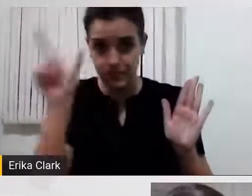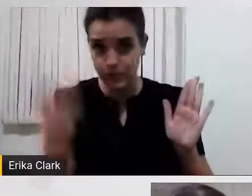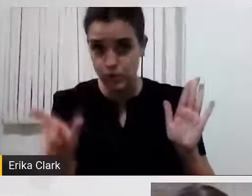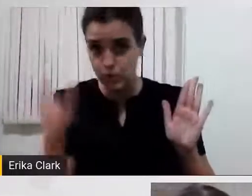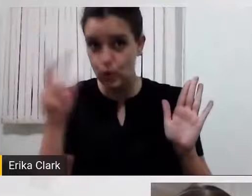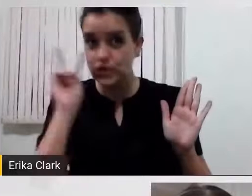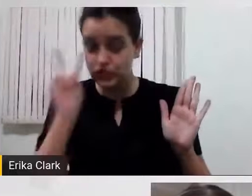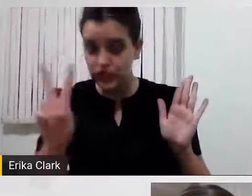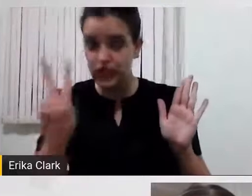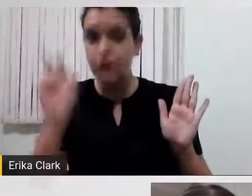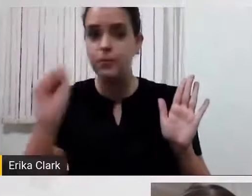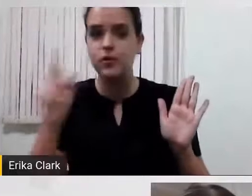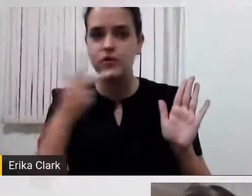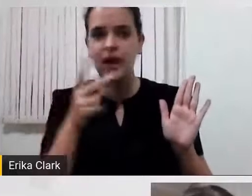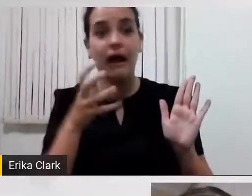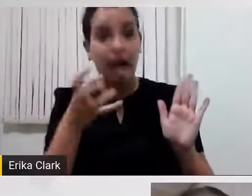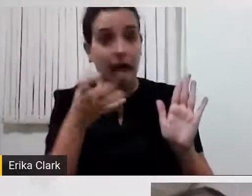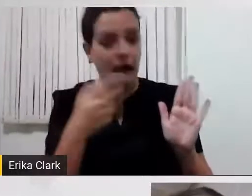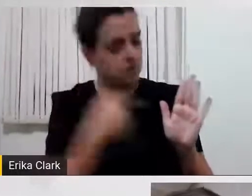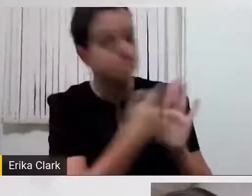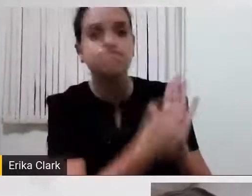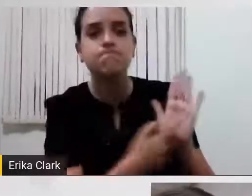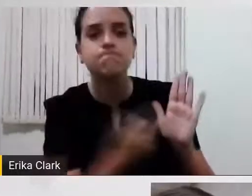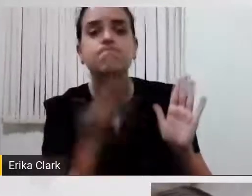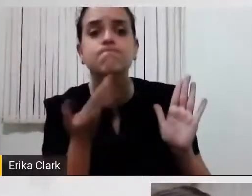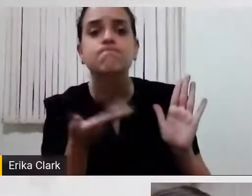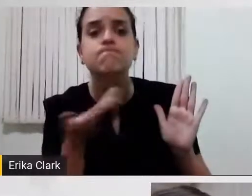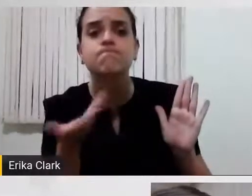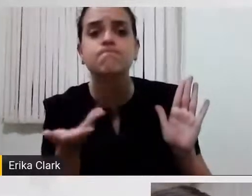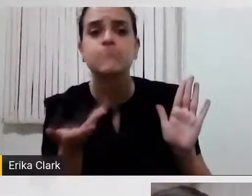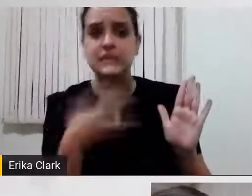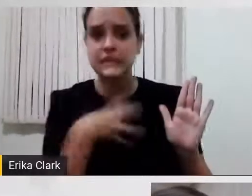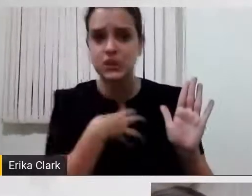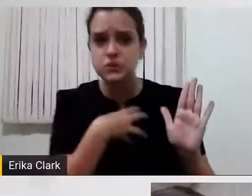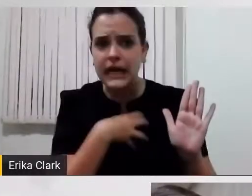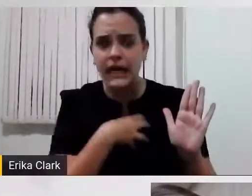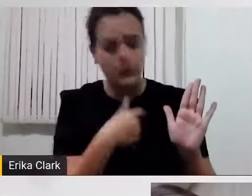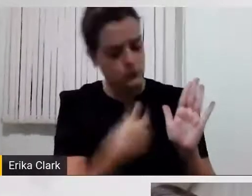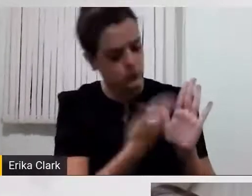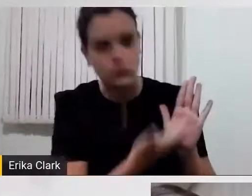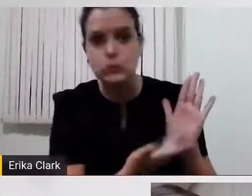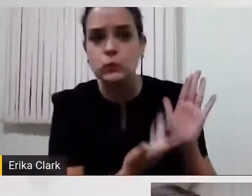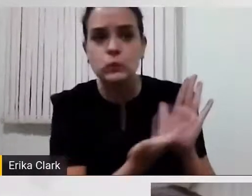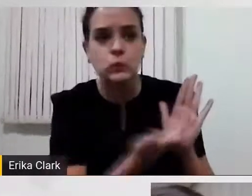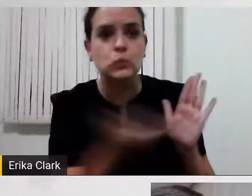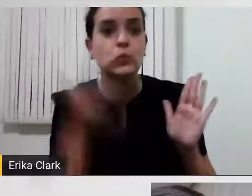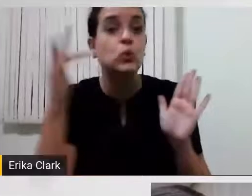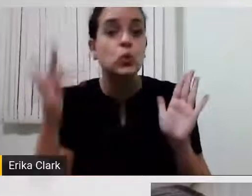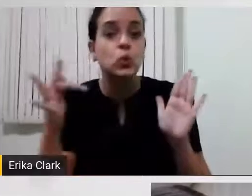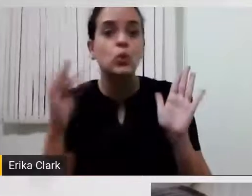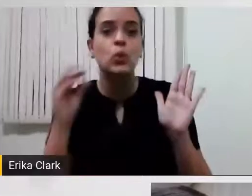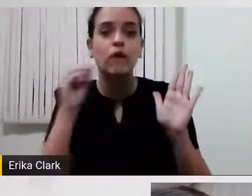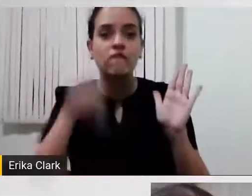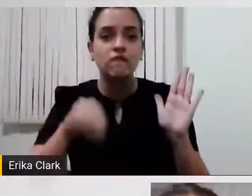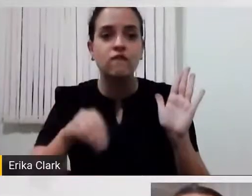quer falar de algum sentimento? É dor? É falta de ar? É náusea? É calor?